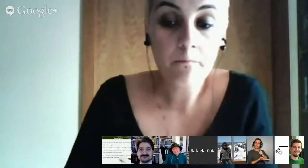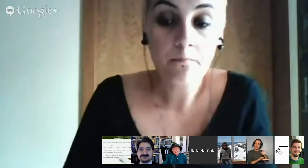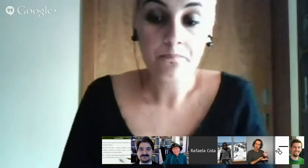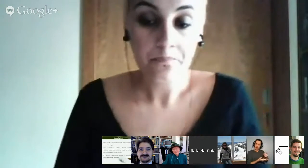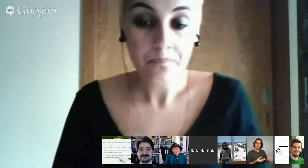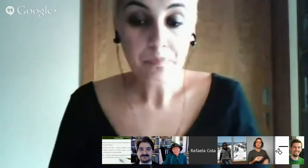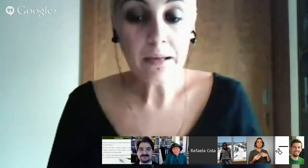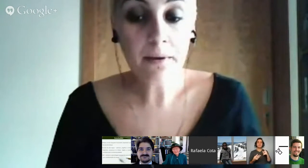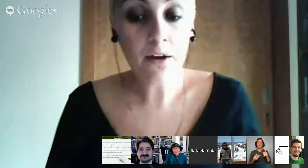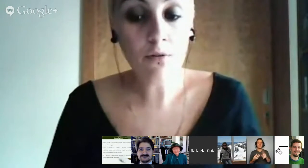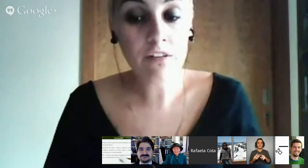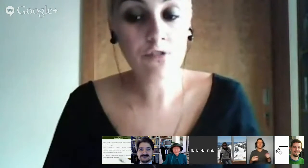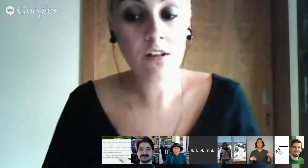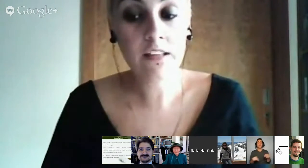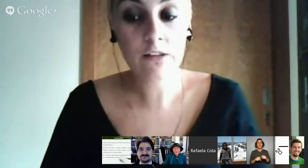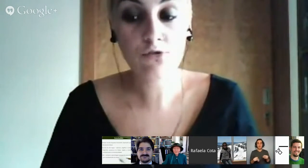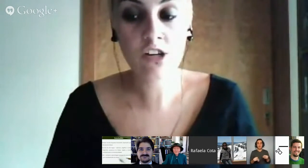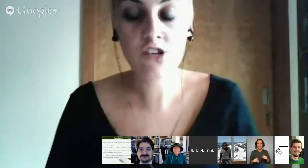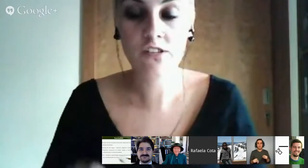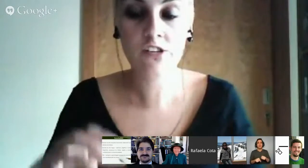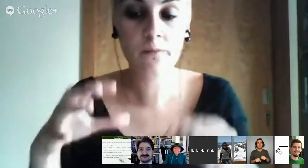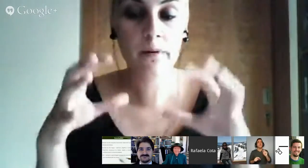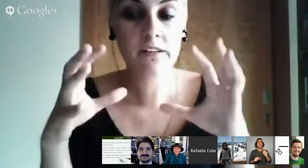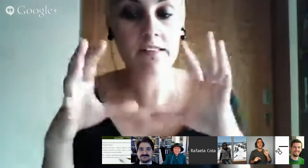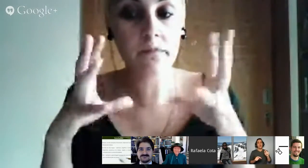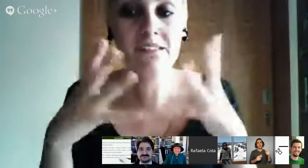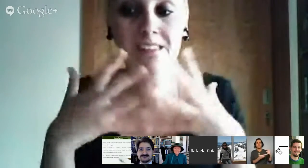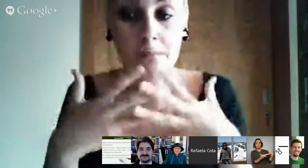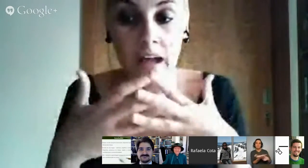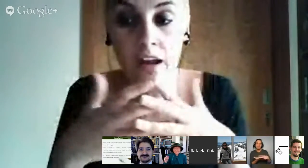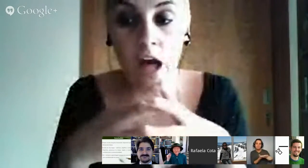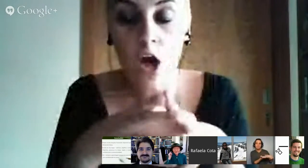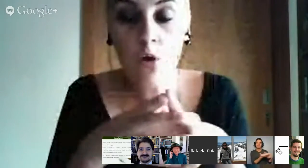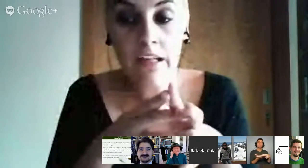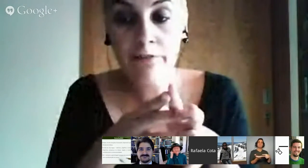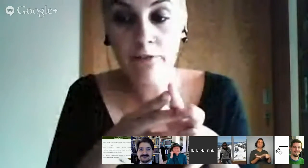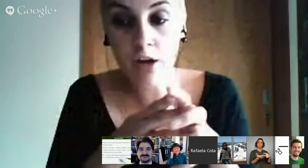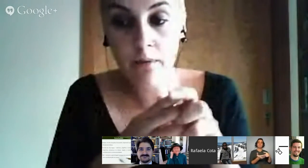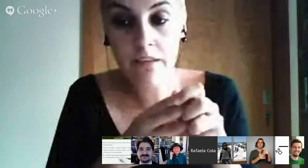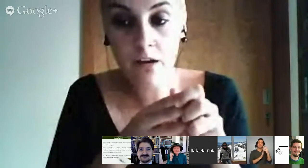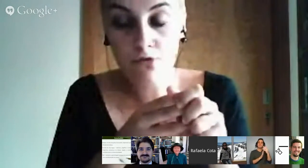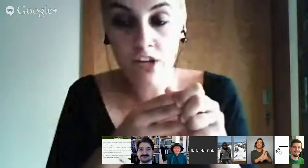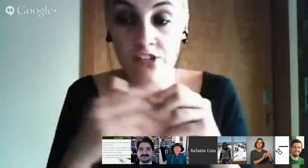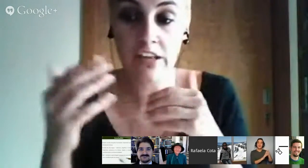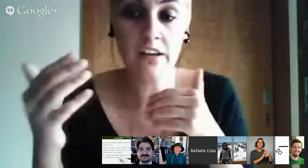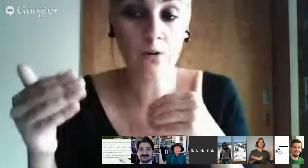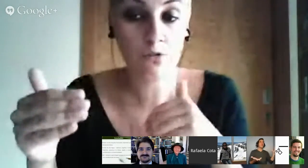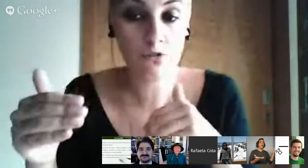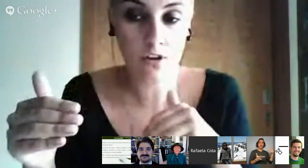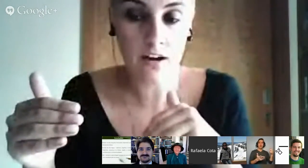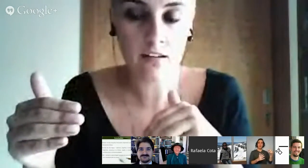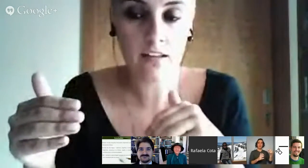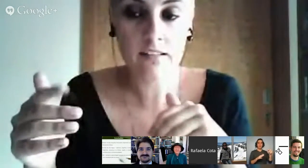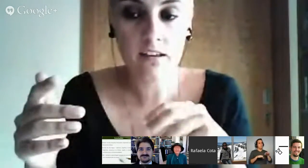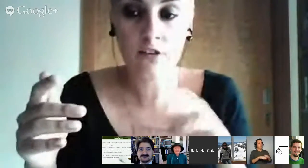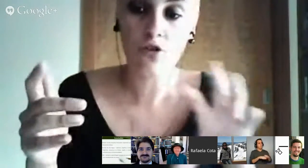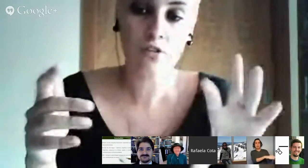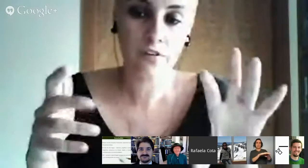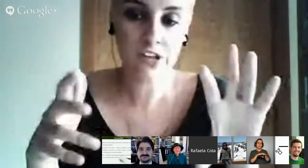a convencionalidade dos gestos ou seja para se determinar qual é a forma padrão dos gestos sem querer condicionar e dizer que só se faz